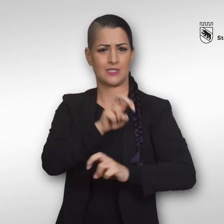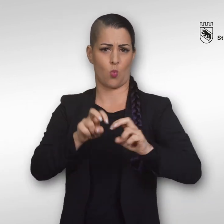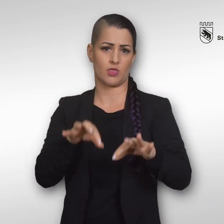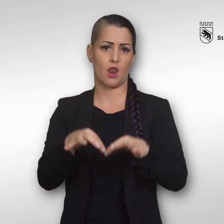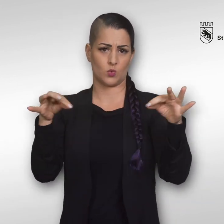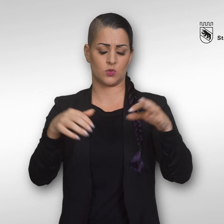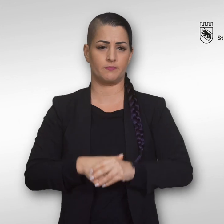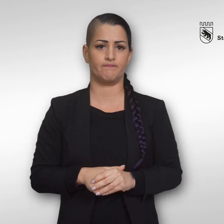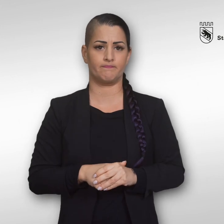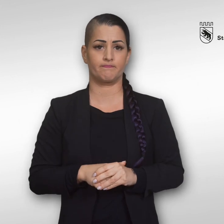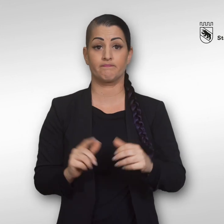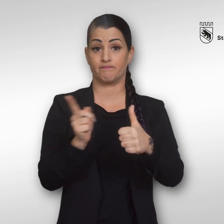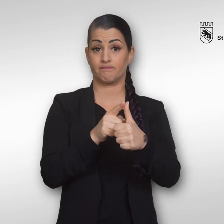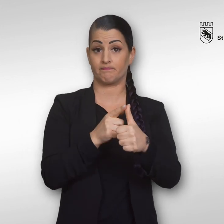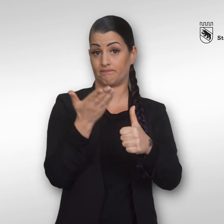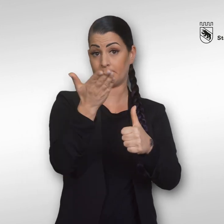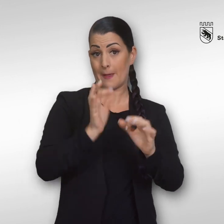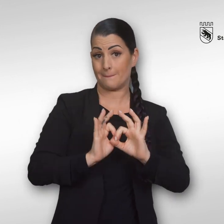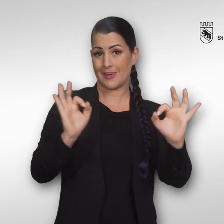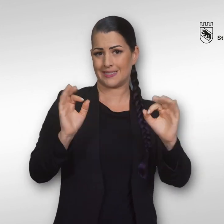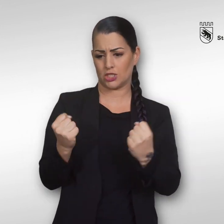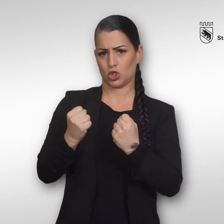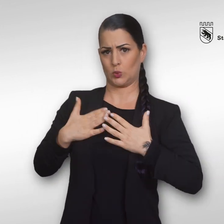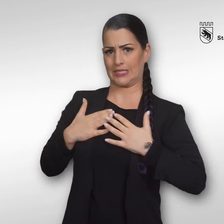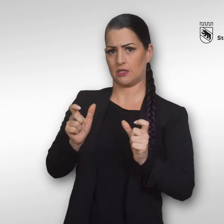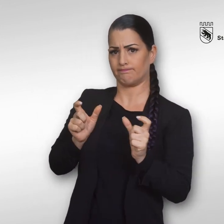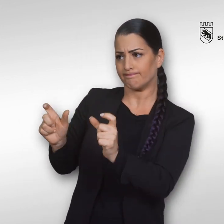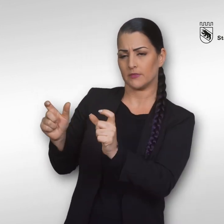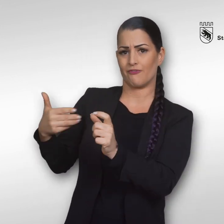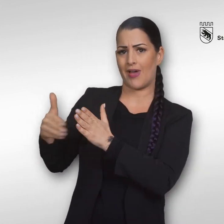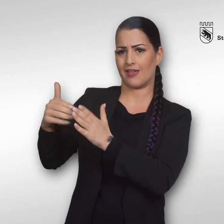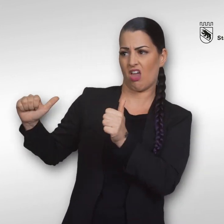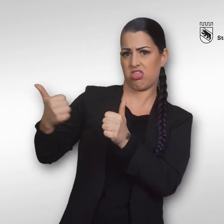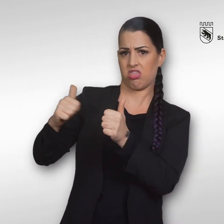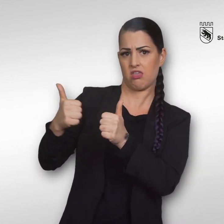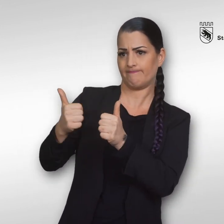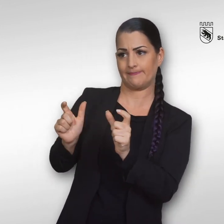gemeinsam nach Lösungen suchen. Wie können Sie sich am besten schützen gegen weitere Stalking-Handlungen?